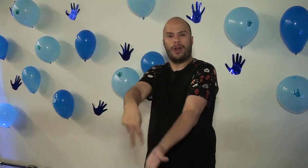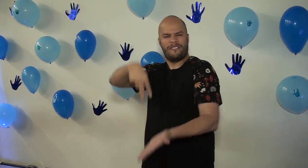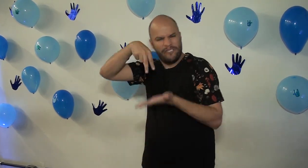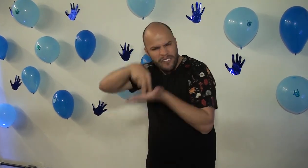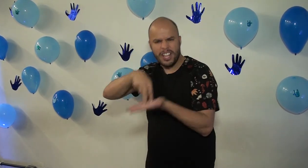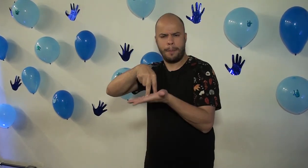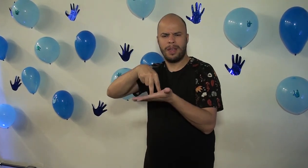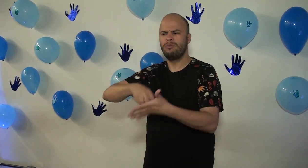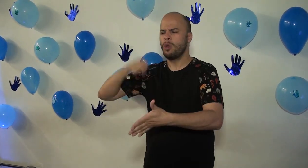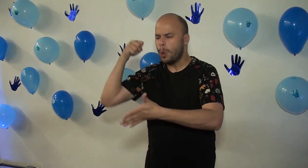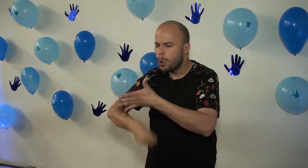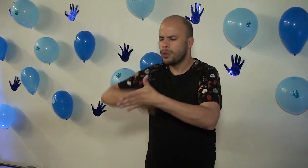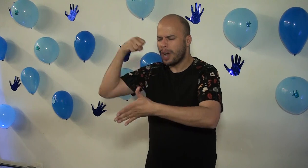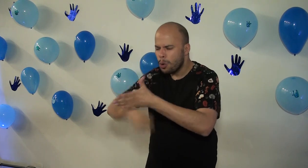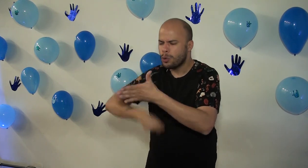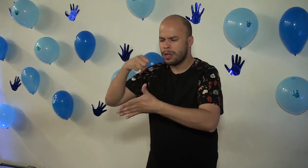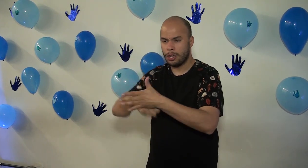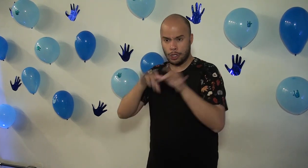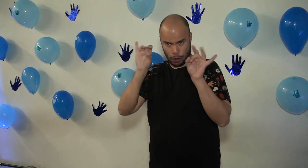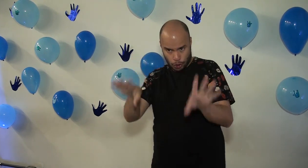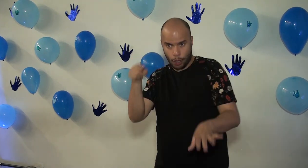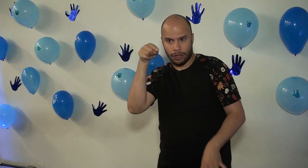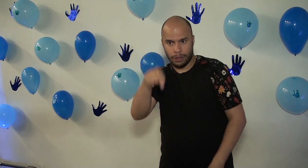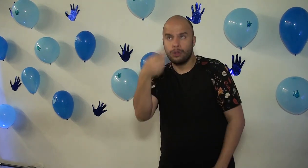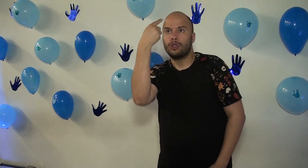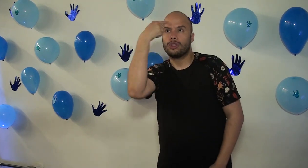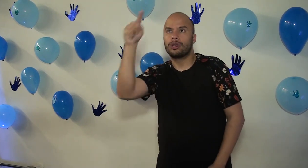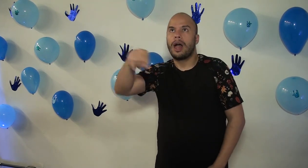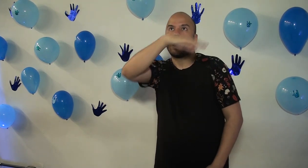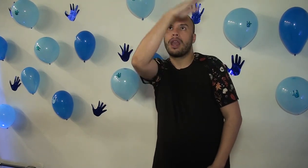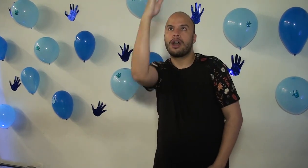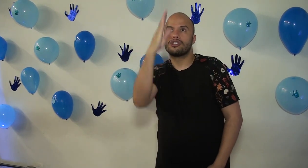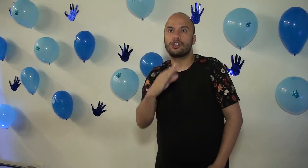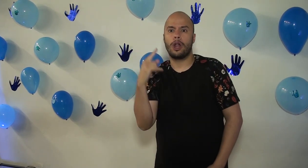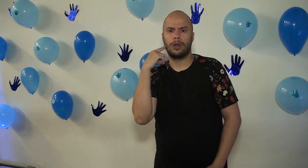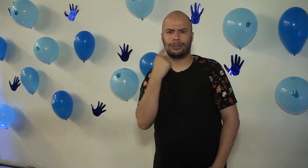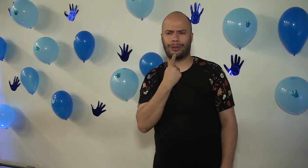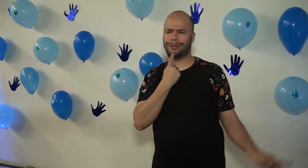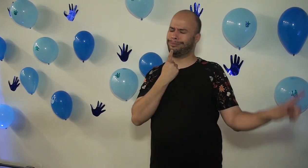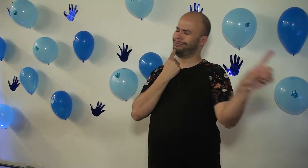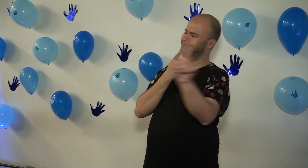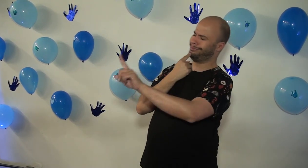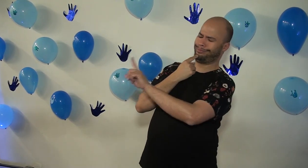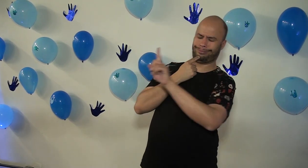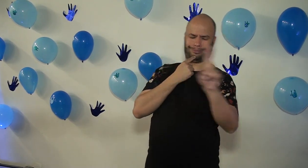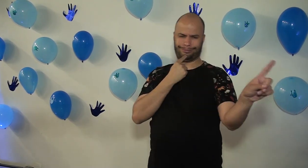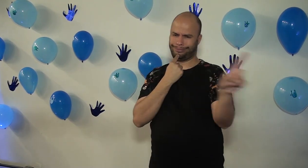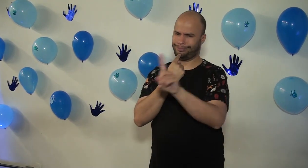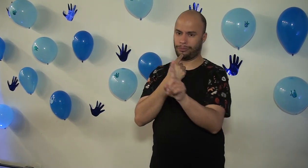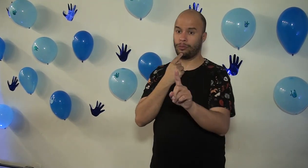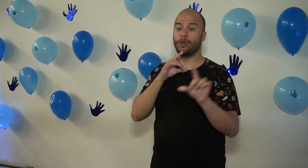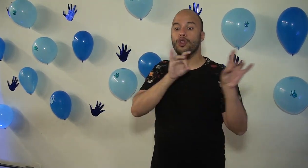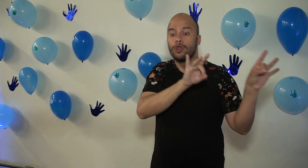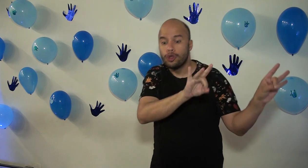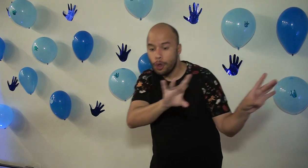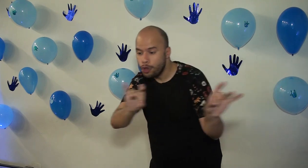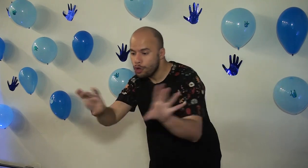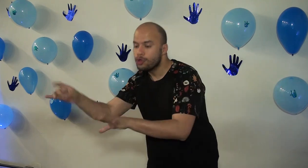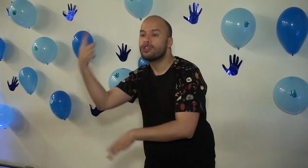resistindo, para continuar lutando. Só no dia nacional que a gente tem que lutar? Não. Todos os dias a gente precisa